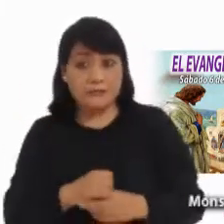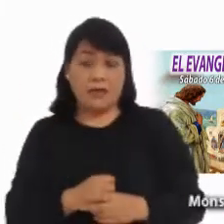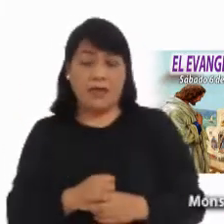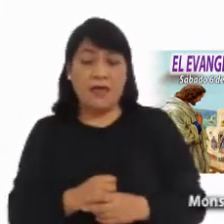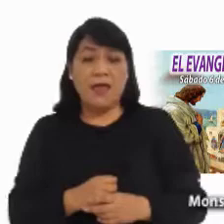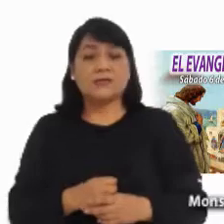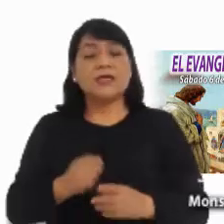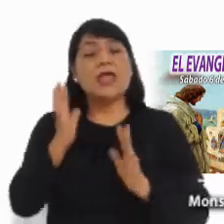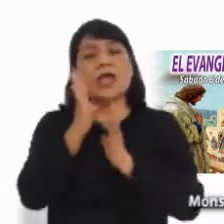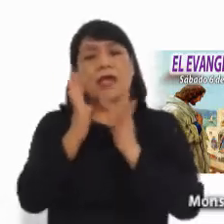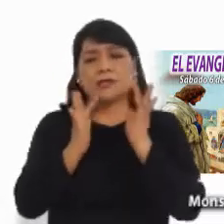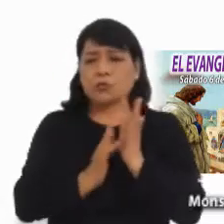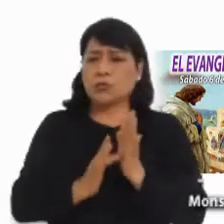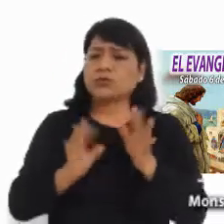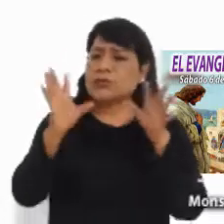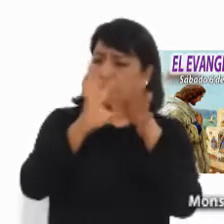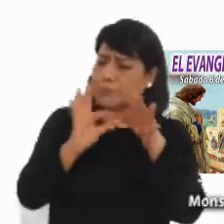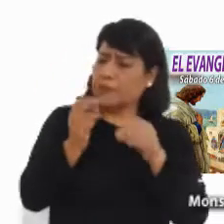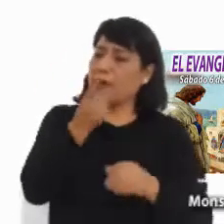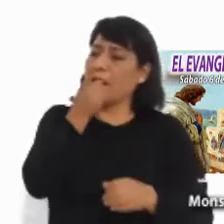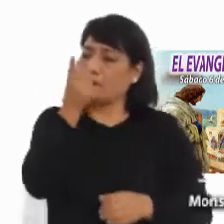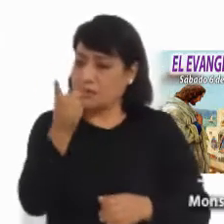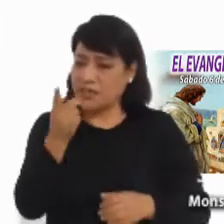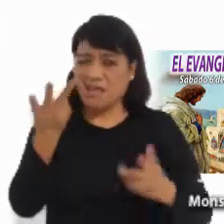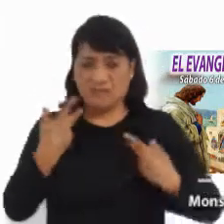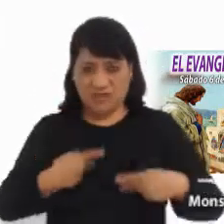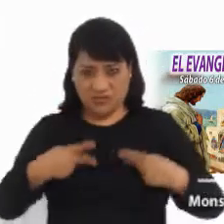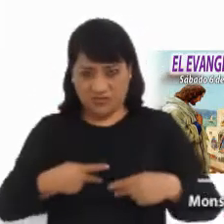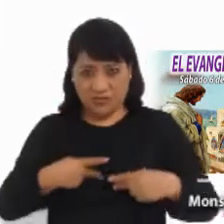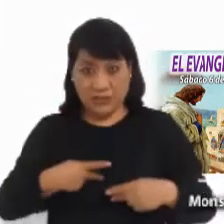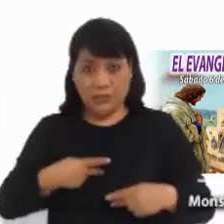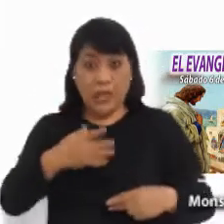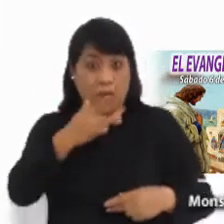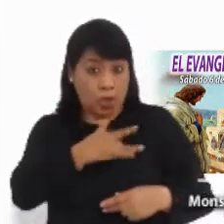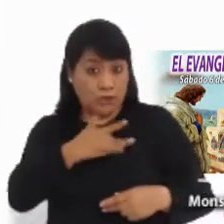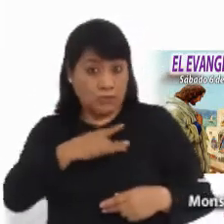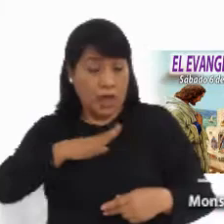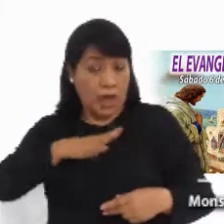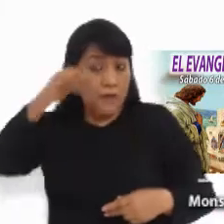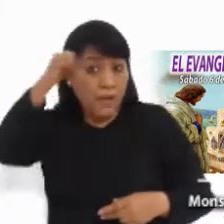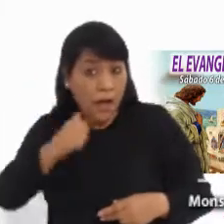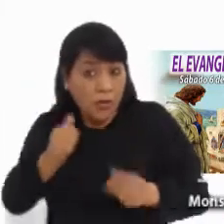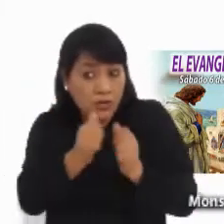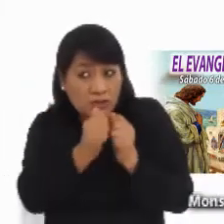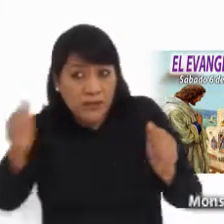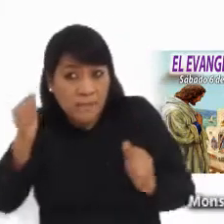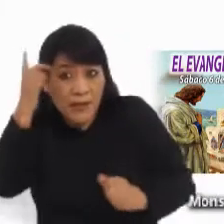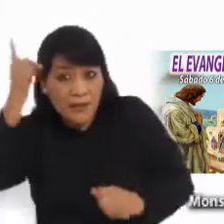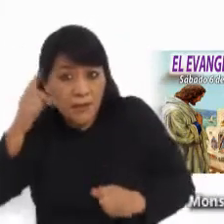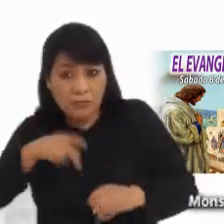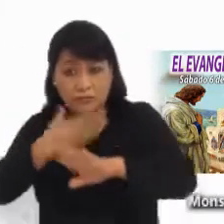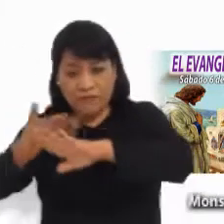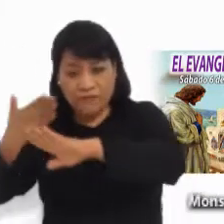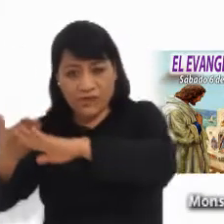al manifestar que quien comete pecado, rompe con el amor de Dios y hiere a los